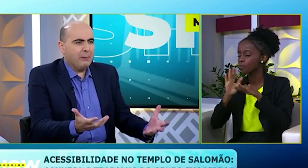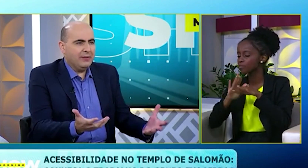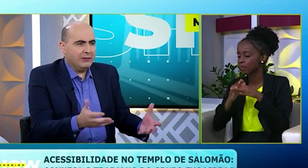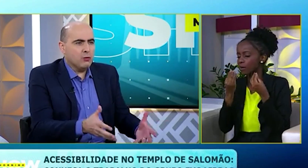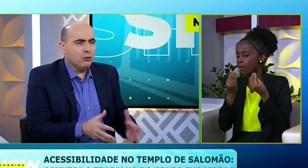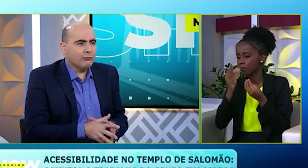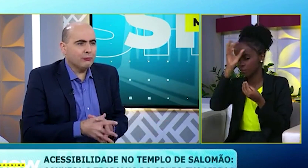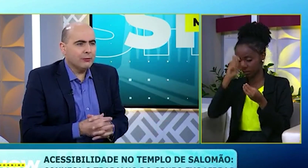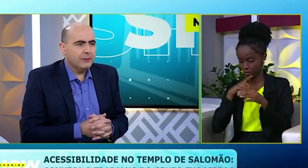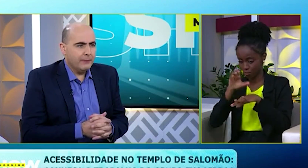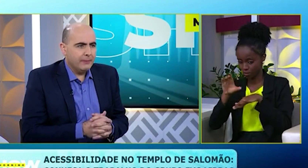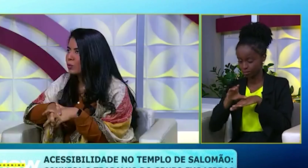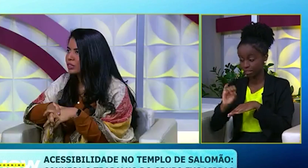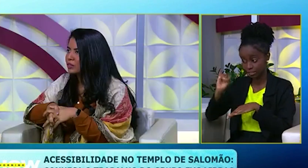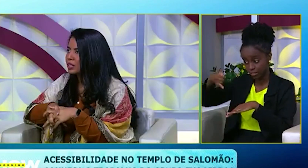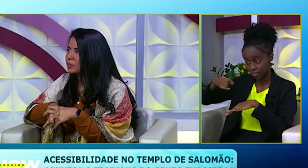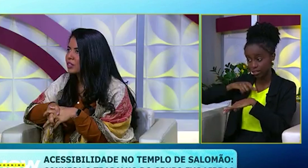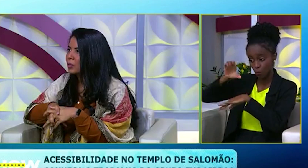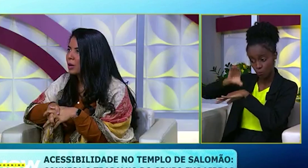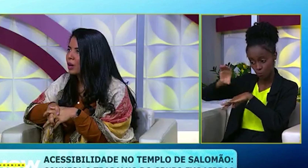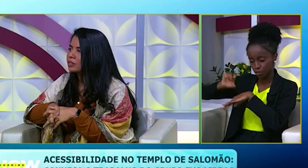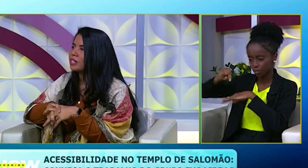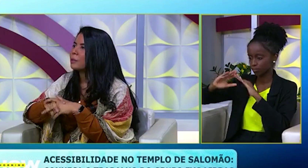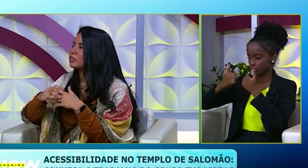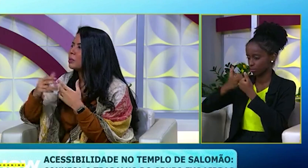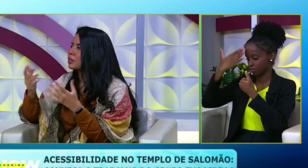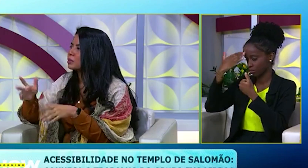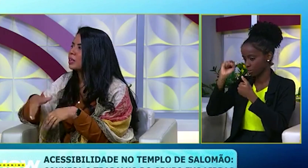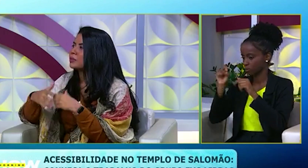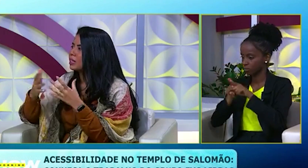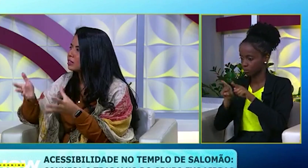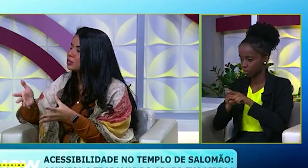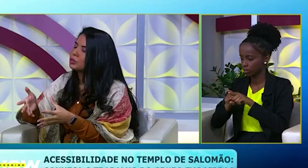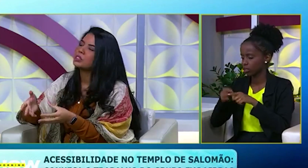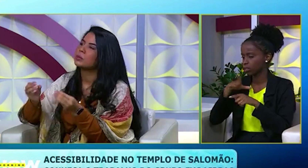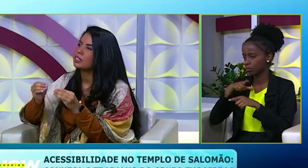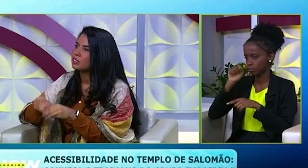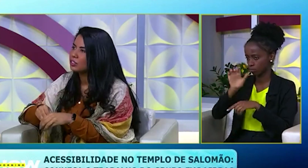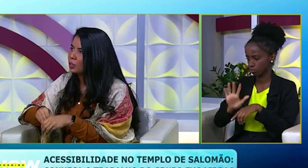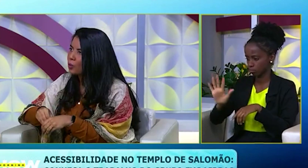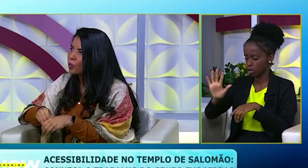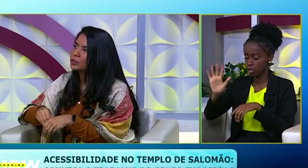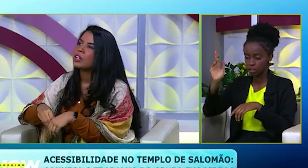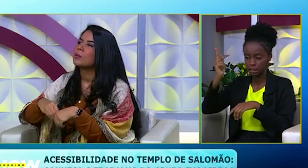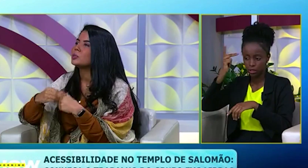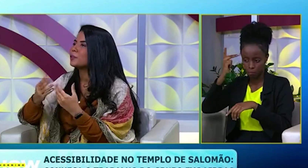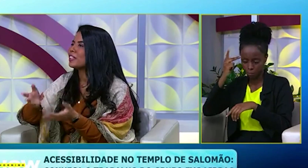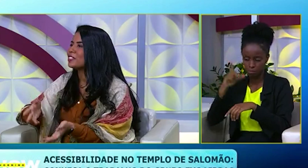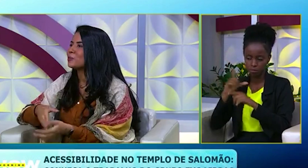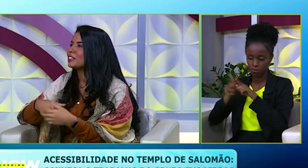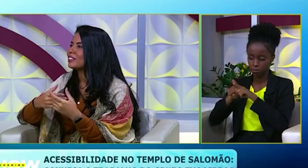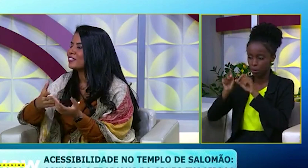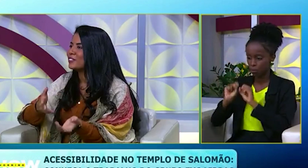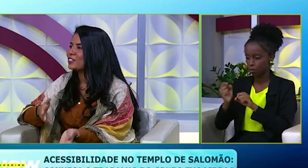ele faz Para aprender? Tem um curso? Tem, Temos o curso aqui No Tempo de Salomão, Se de repente não próximo tempo, Tem nas regiões, Mas aqui a gente tem o curso, Pode